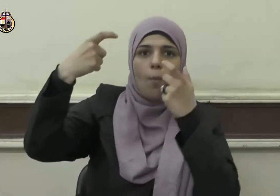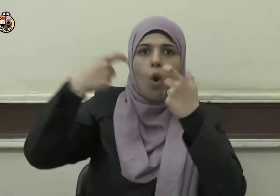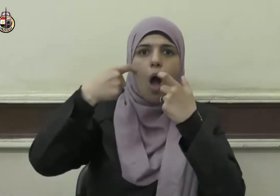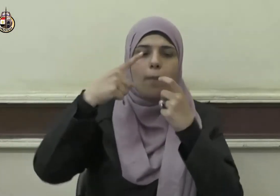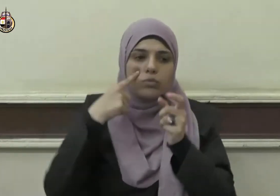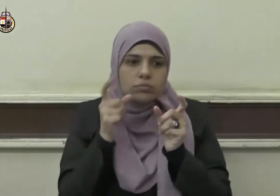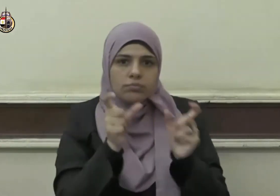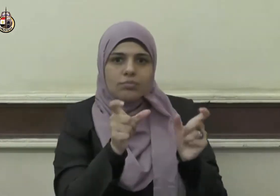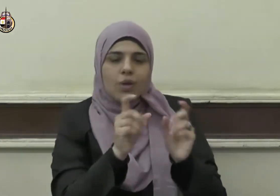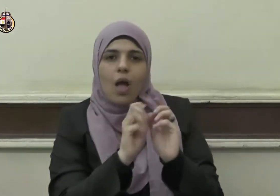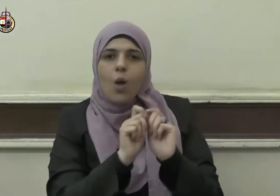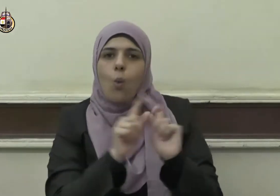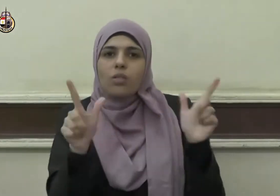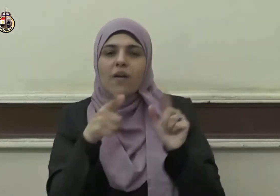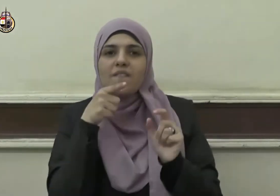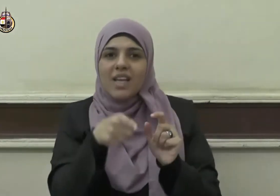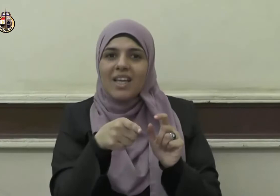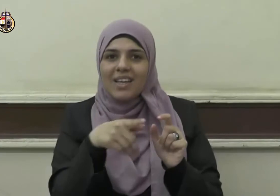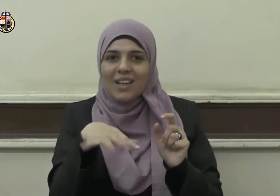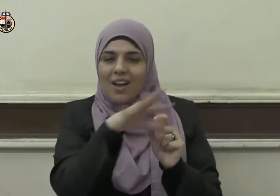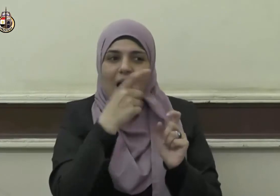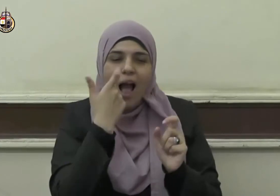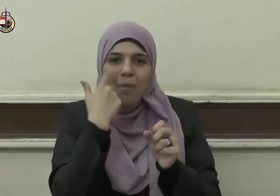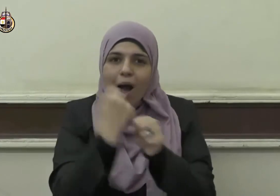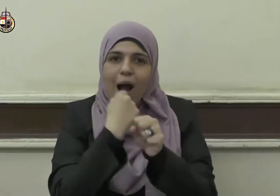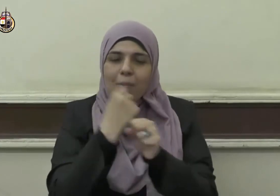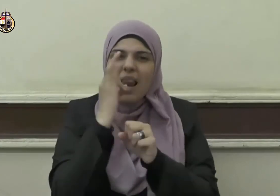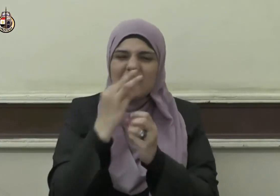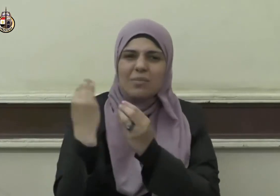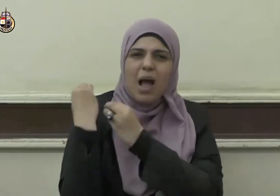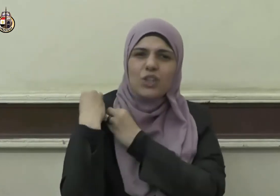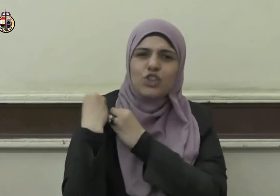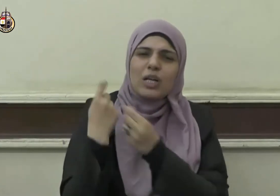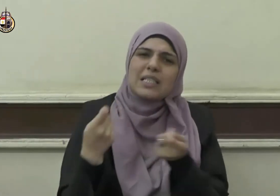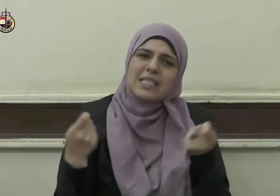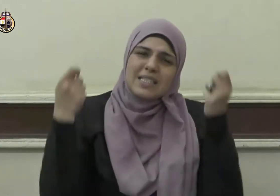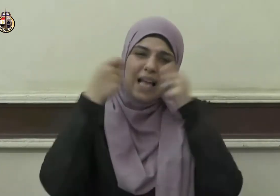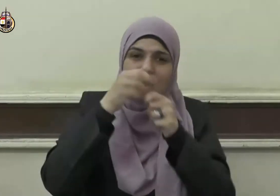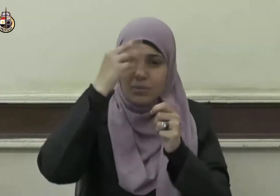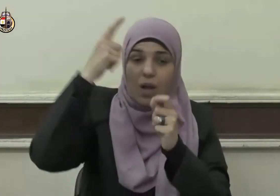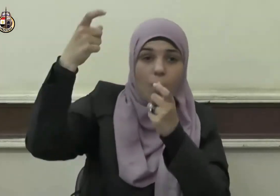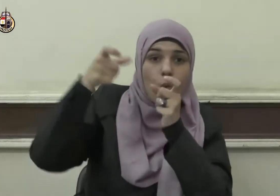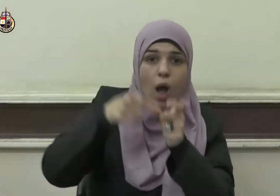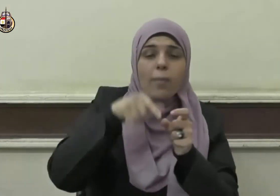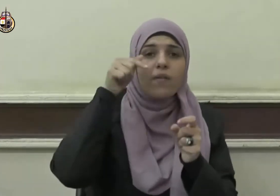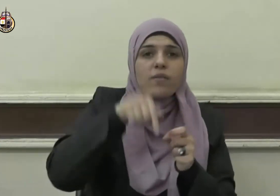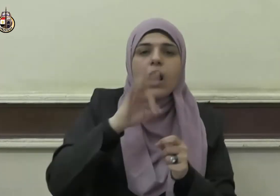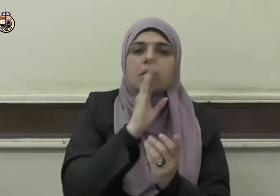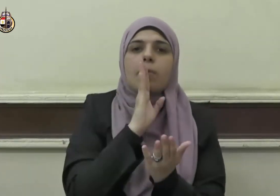وجل فإن بعدها يختضي مراقبة الله عز وجل في الوفاء بحق العمل